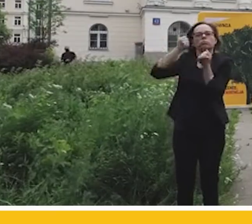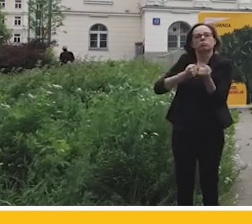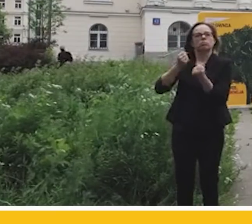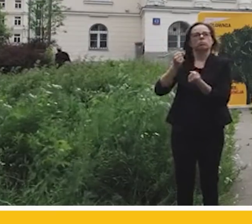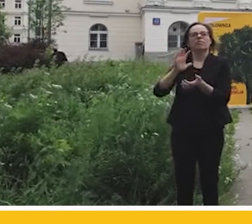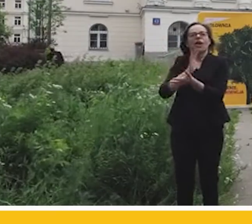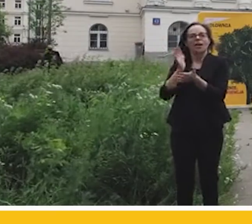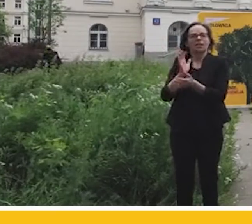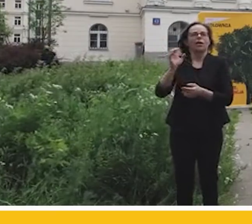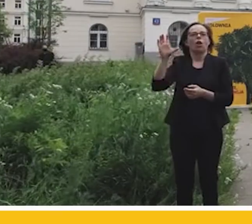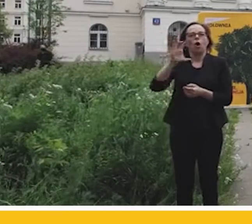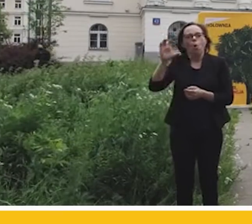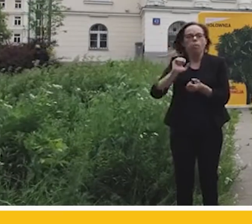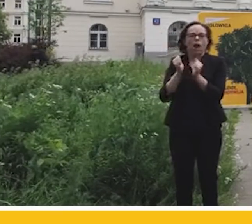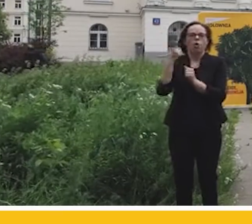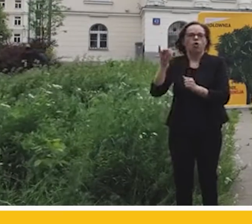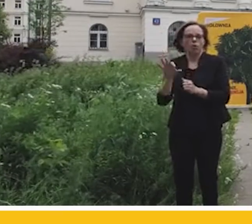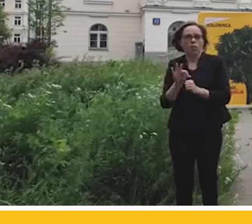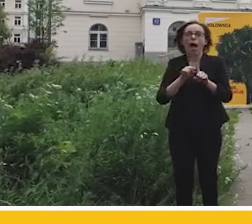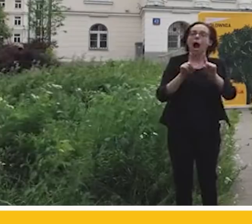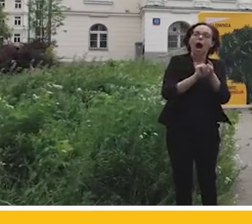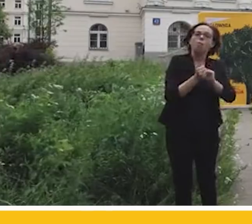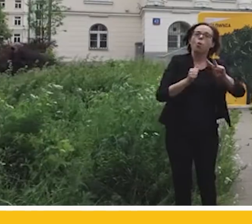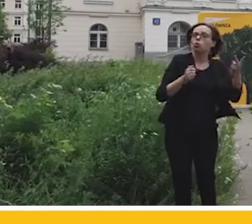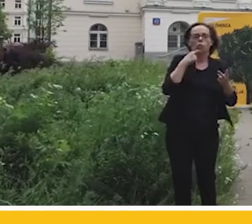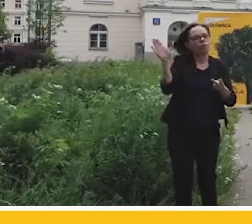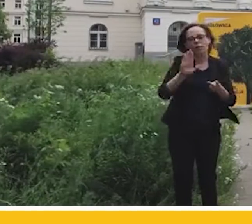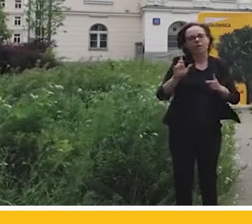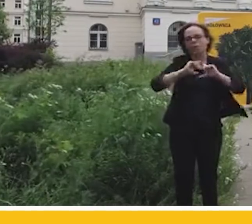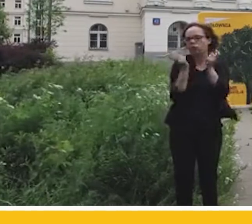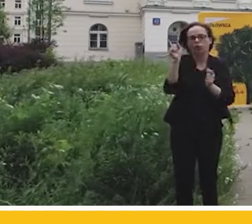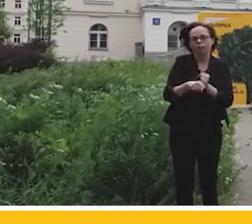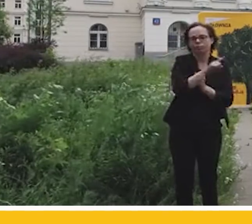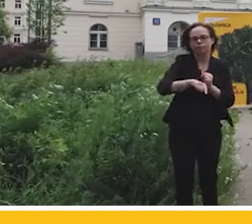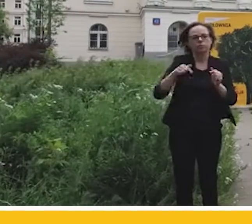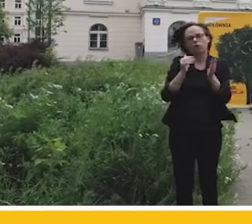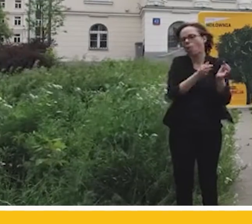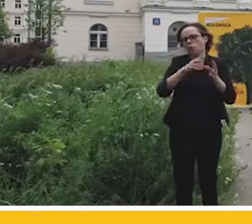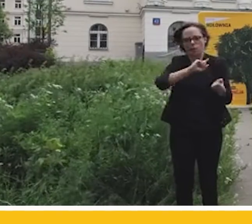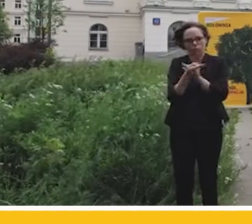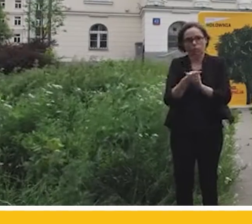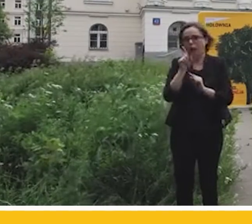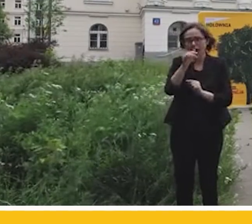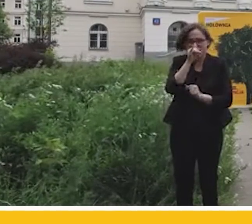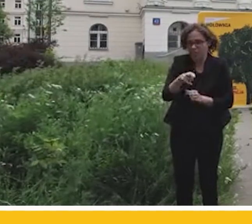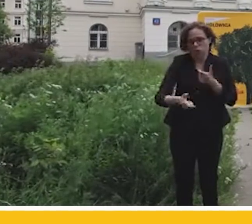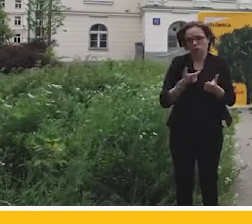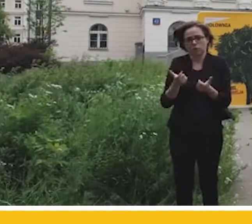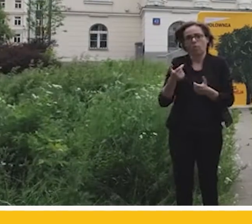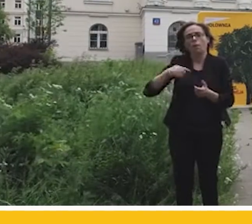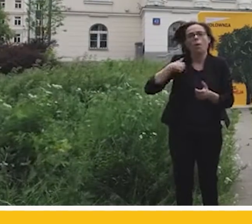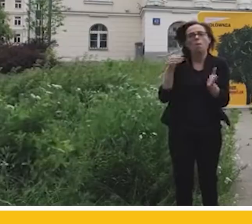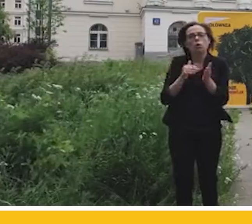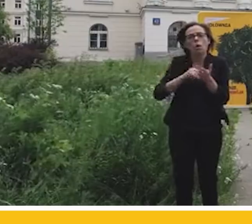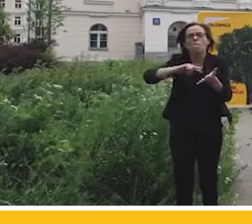głosu, którzy mówią wszystko zamknąć, natychmiast przestawić. Tak się nie da. My potrzebujemy wreszcie planu na kilkanaście lat,